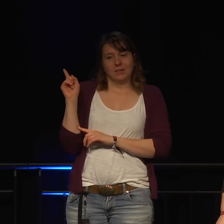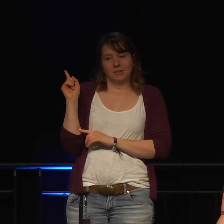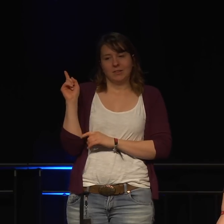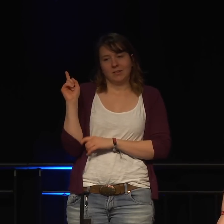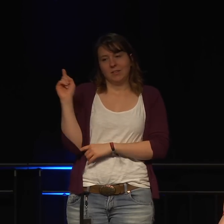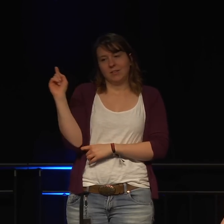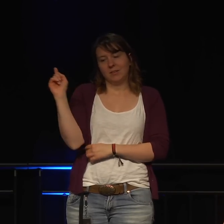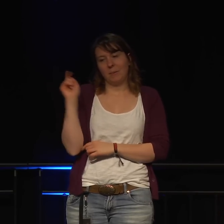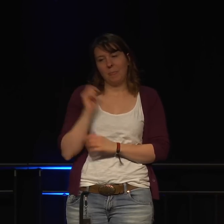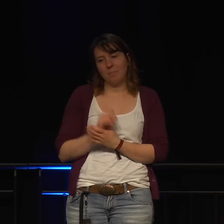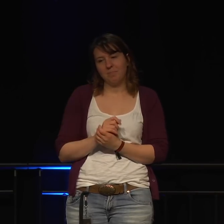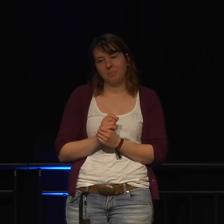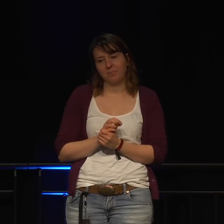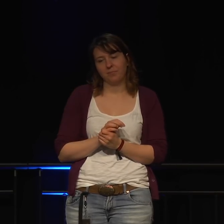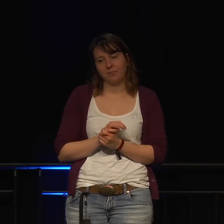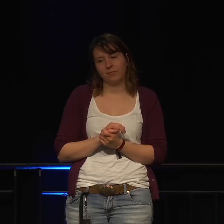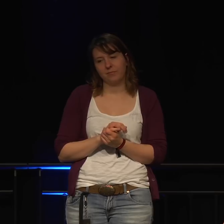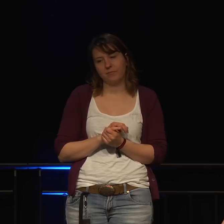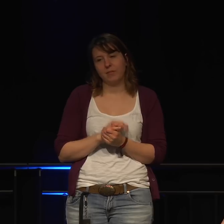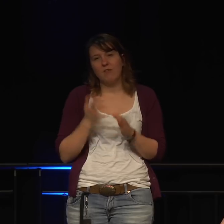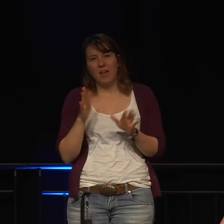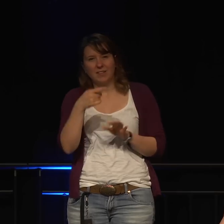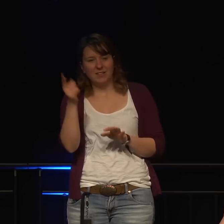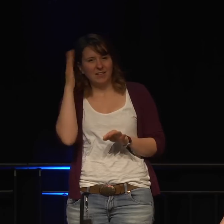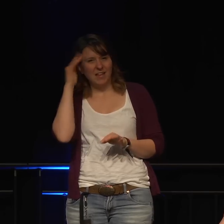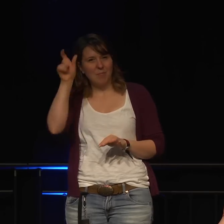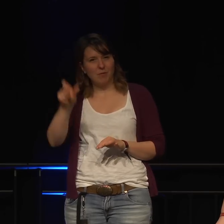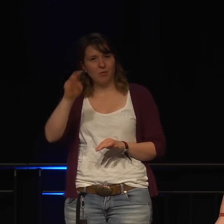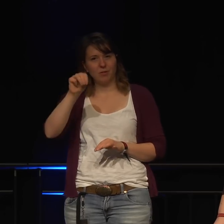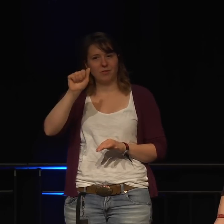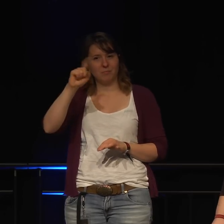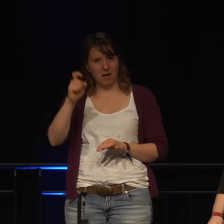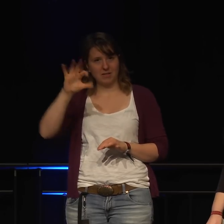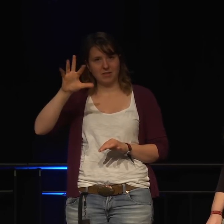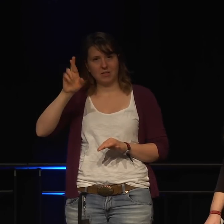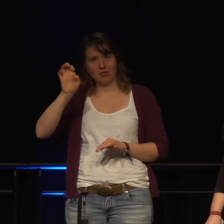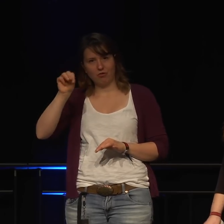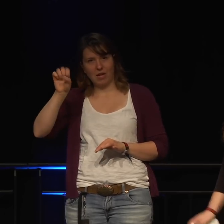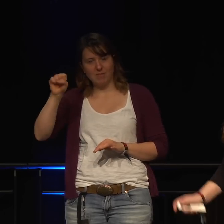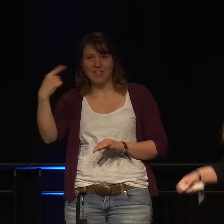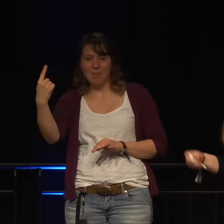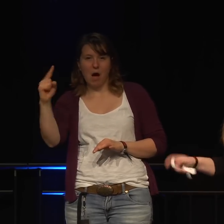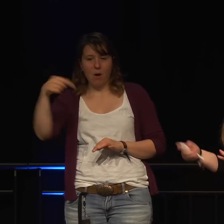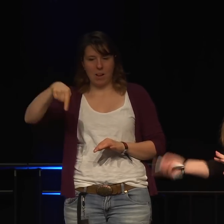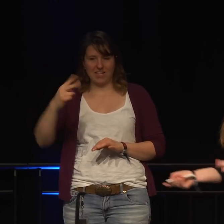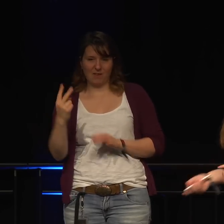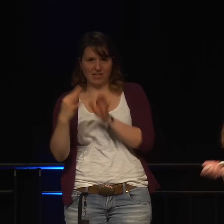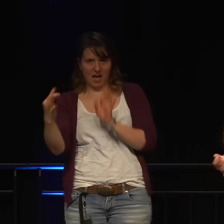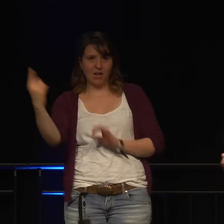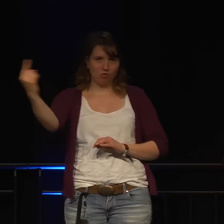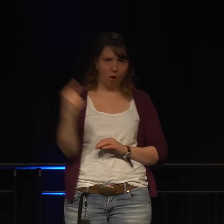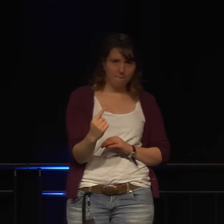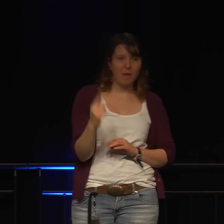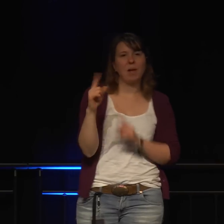das ist der Internetaktivist, österreichische, der sich mit Facebook angelegt hat. Der wird auch in zwei Tagen hier sprechen.